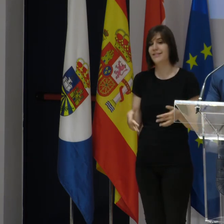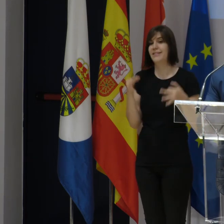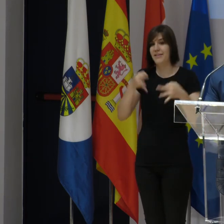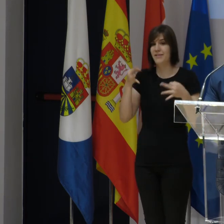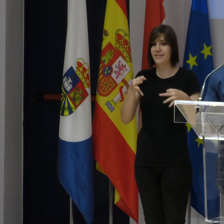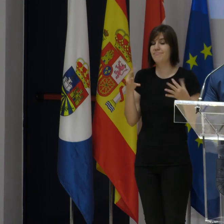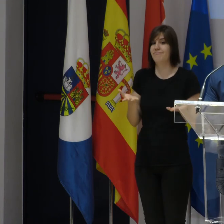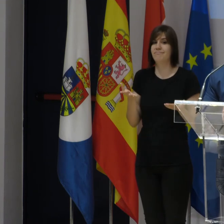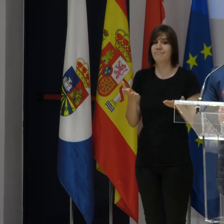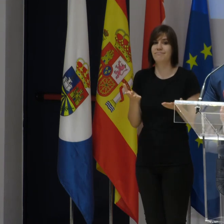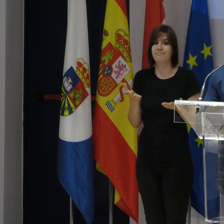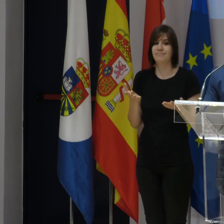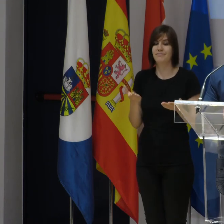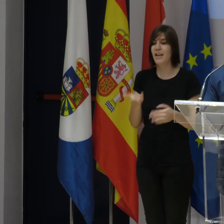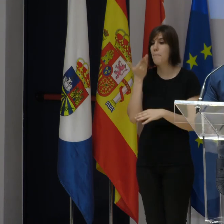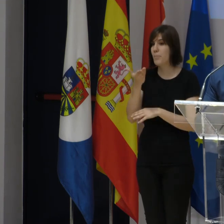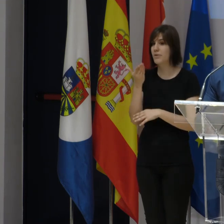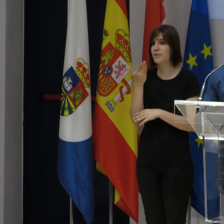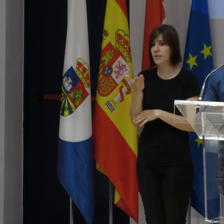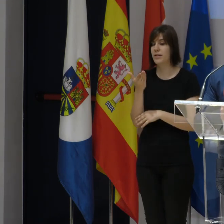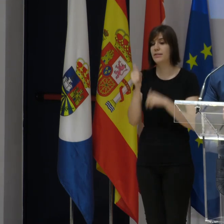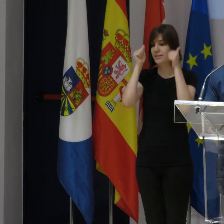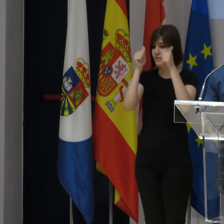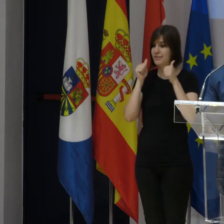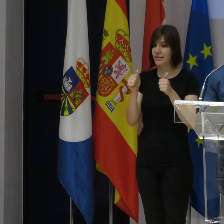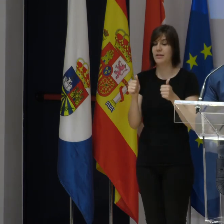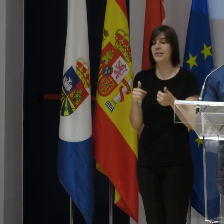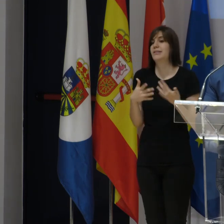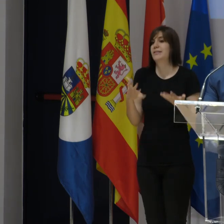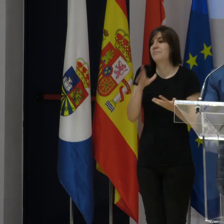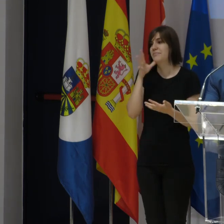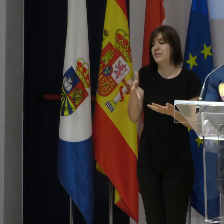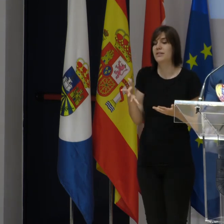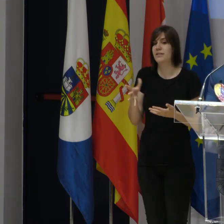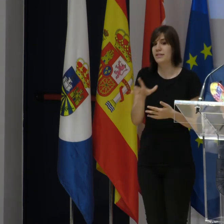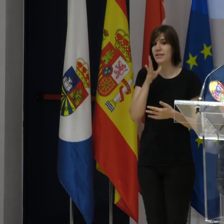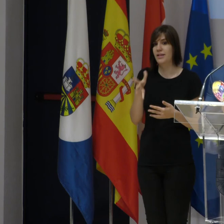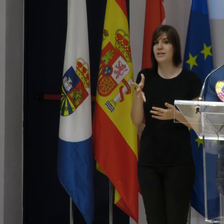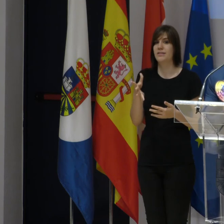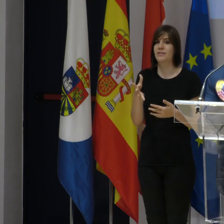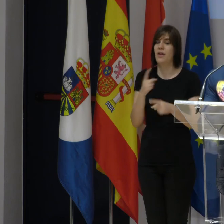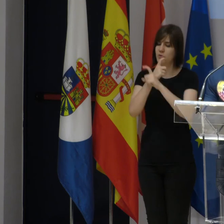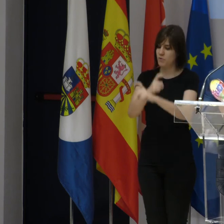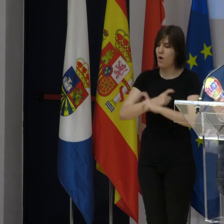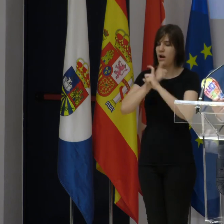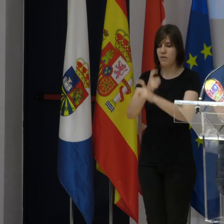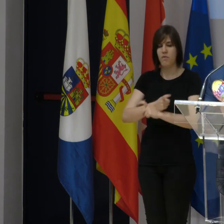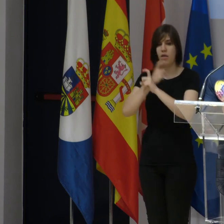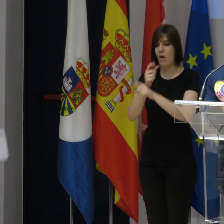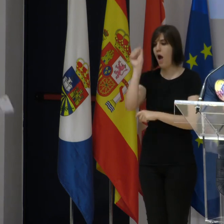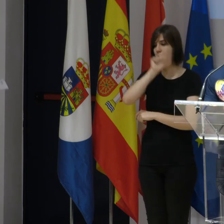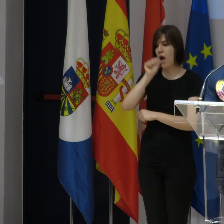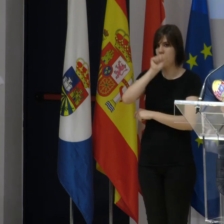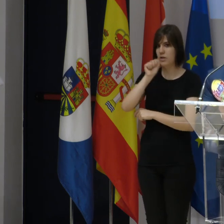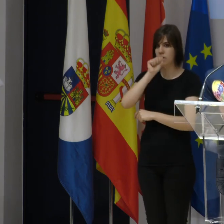una cosa muy importante este reconocimiento, pues al final pone el broche a mucho esfuerzo y muchos años de